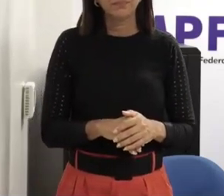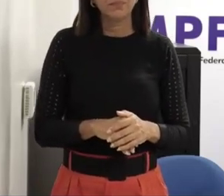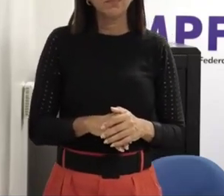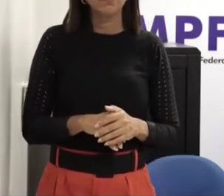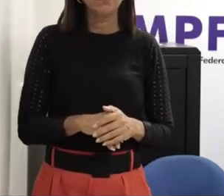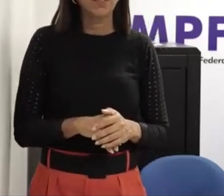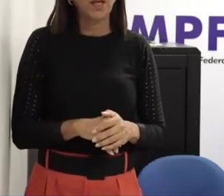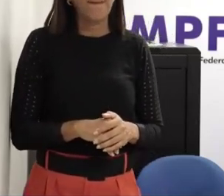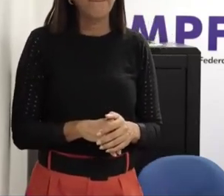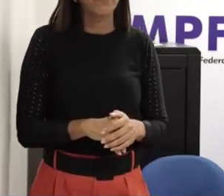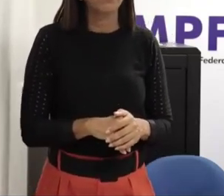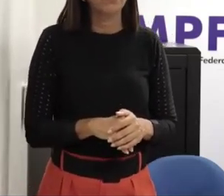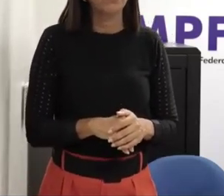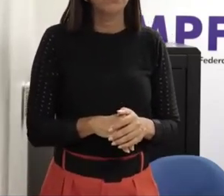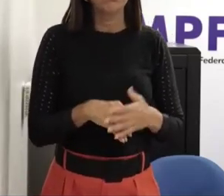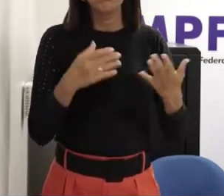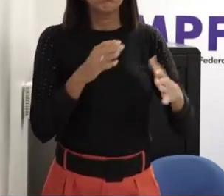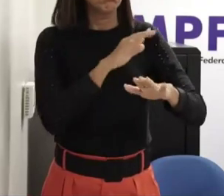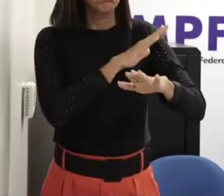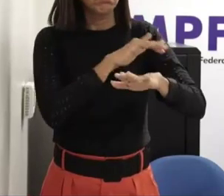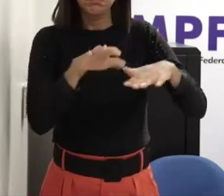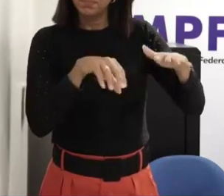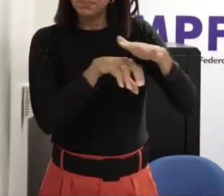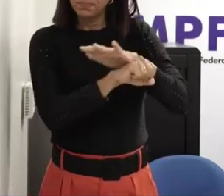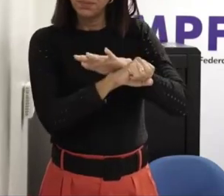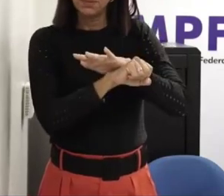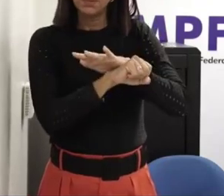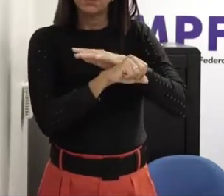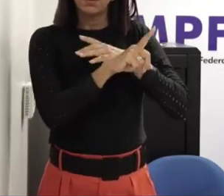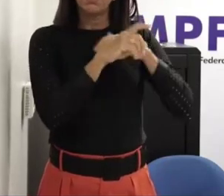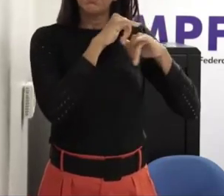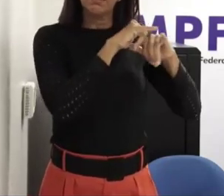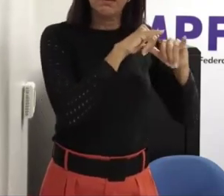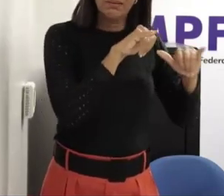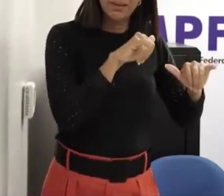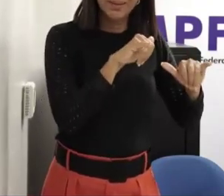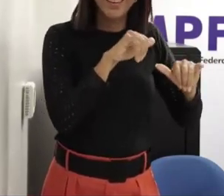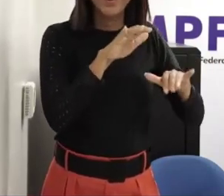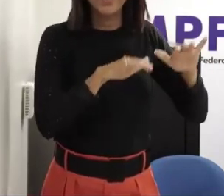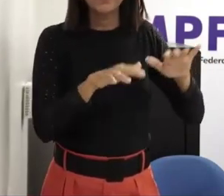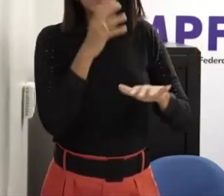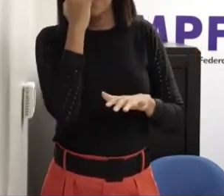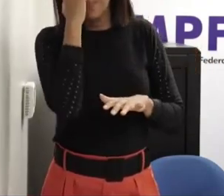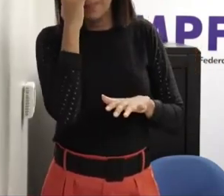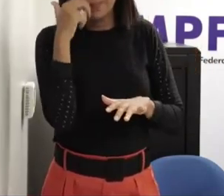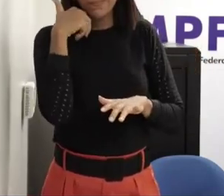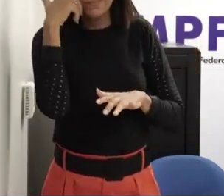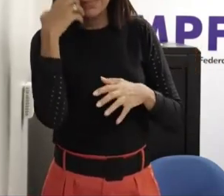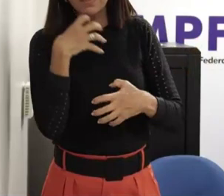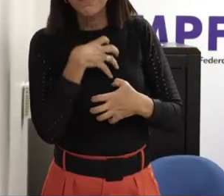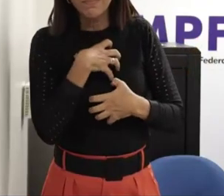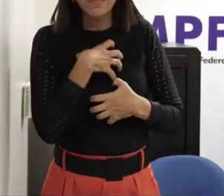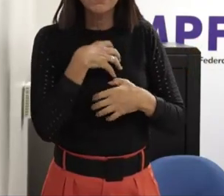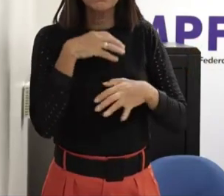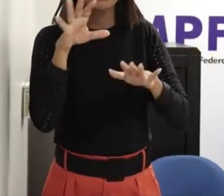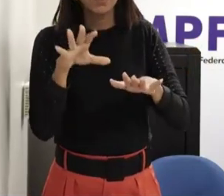a vergonha da vítima e dos pais então tem que trabalhar nessas duas esferas para que a gente libere